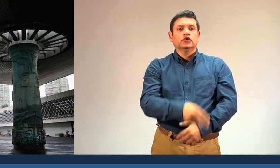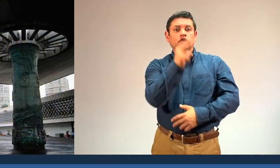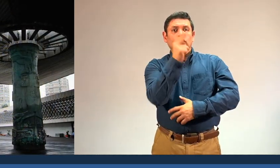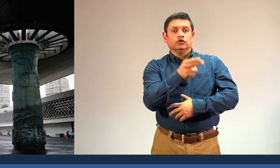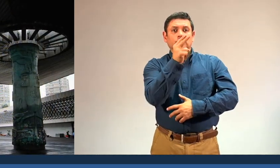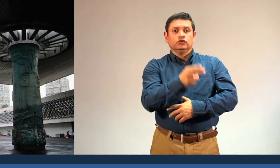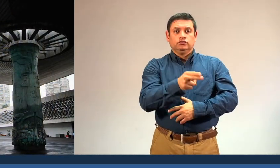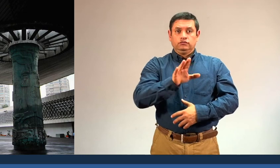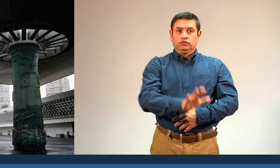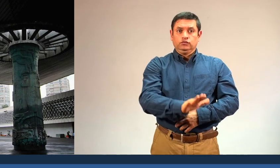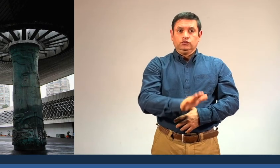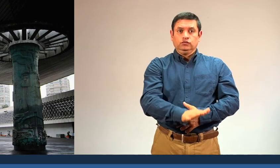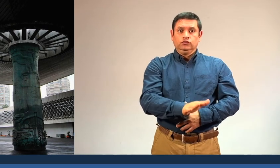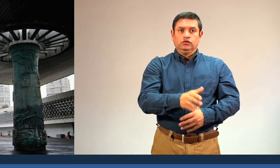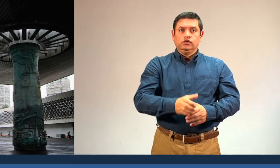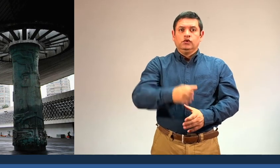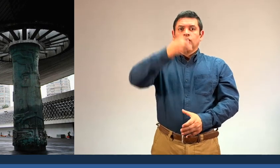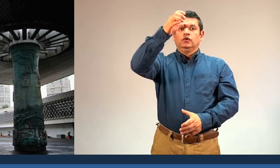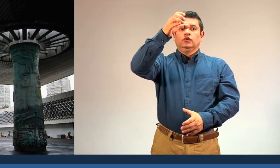known as the Umbrella.